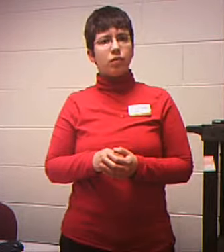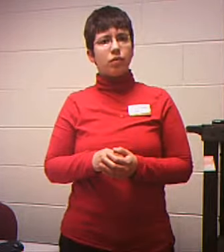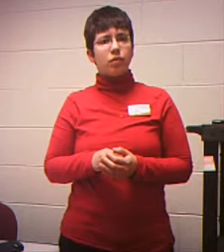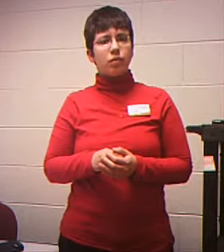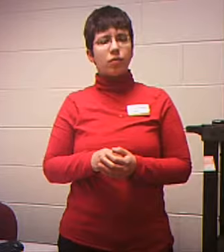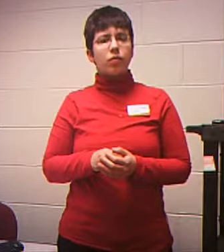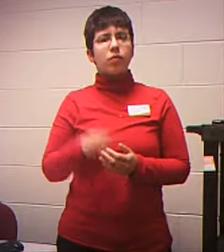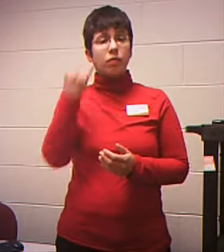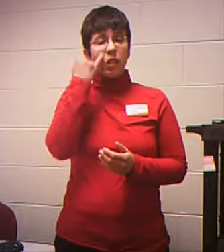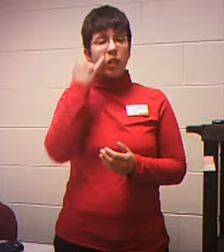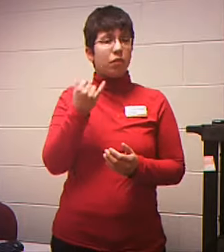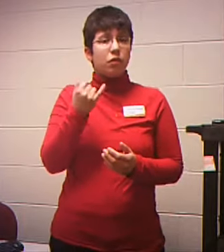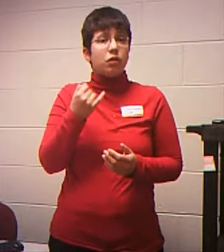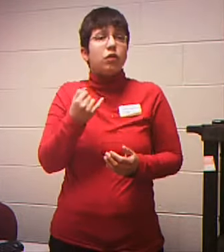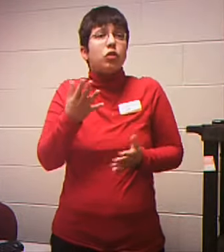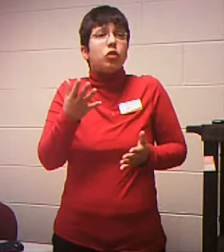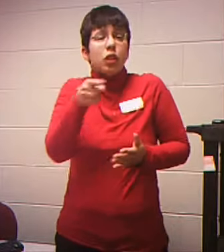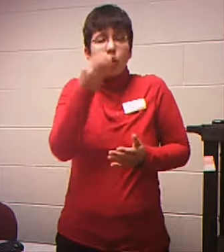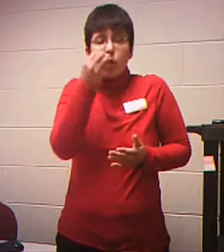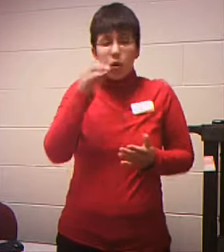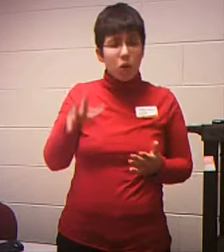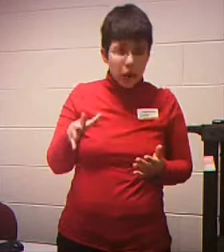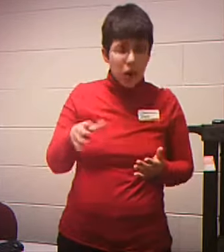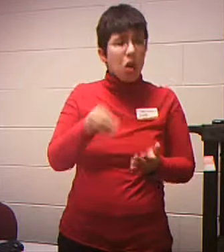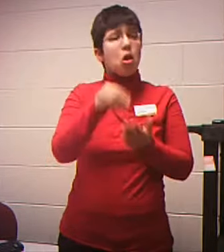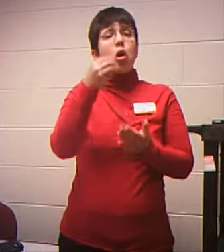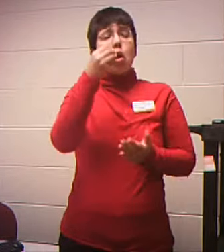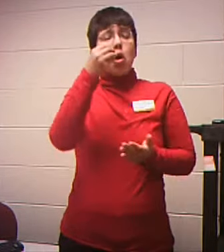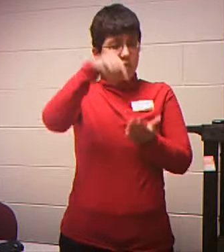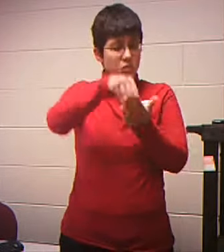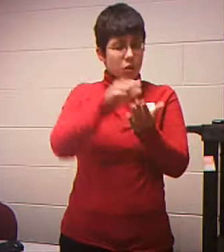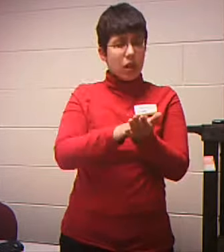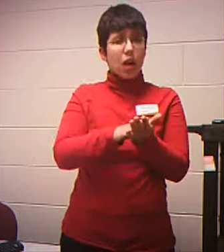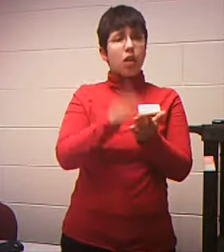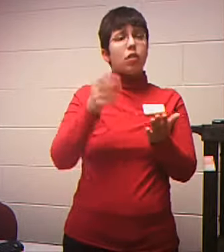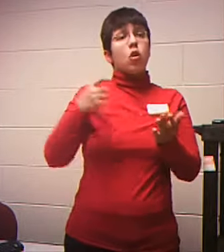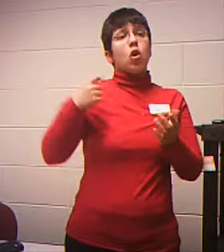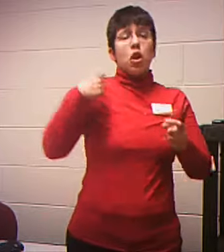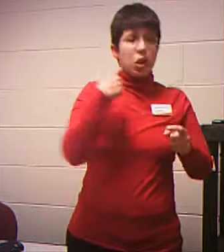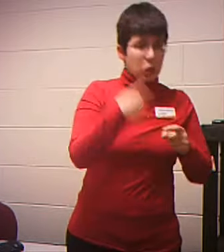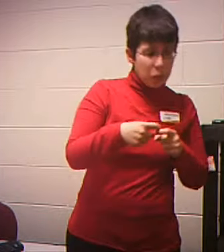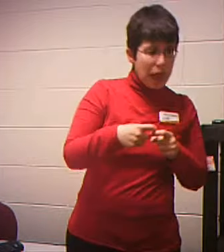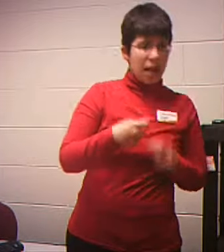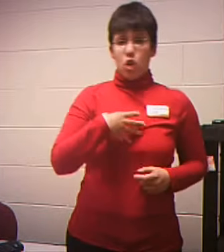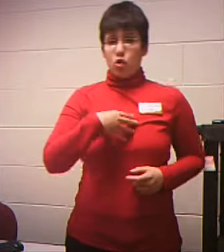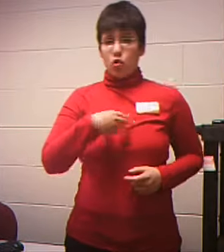If You Don't Mind Put Whether You're Hispanic Or Latino Yes Or No Whether You're White Asian African American Whatever